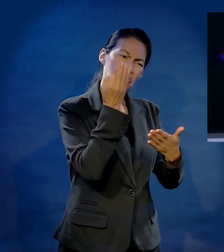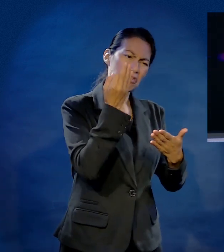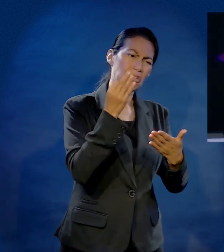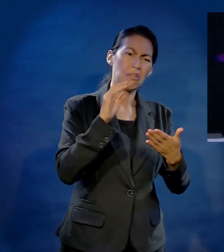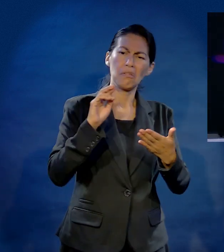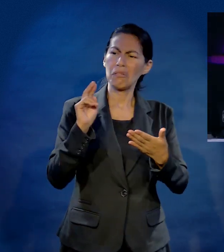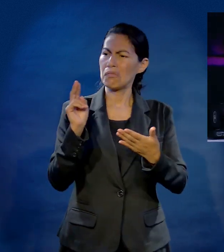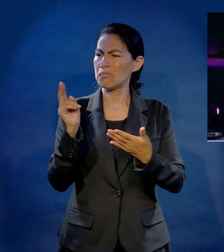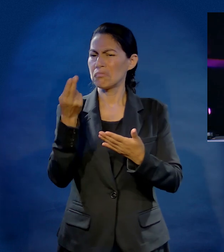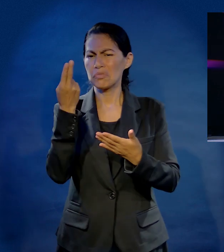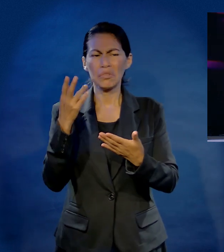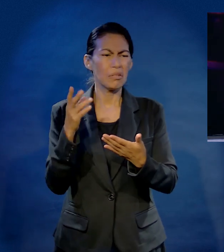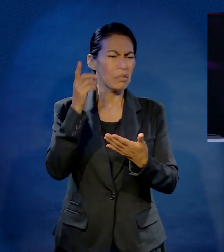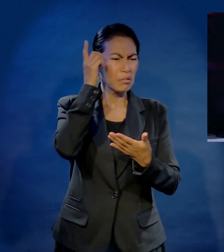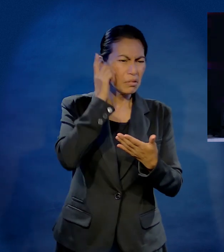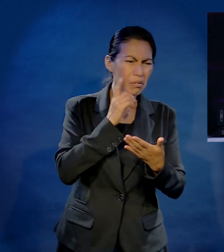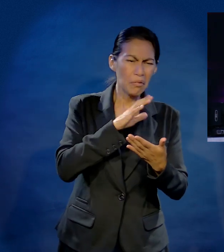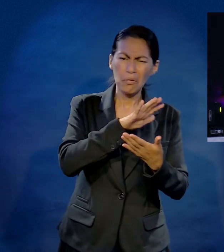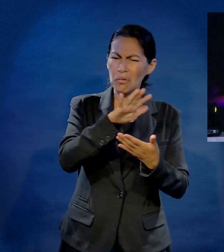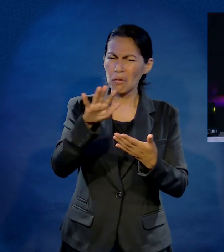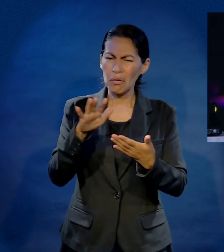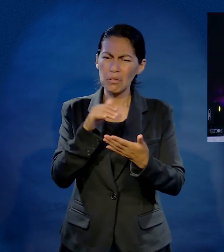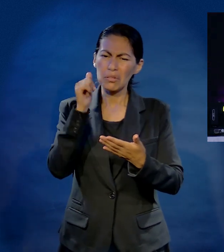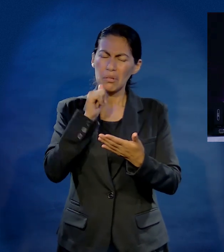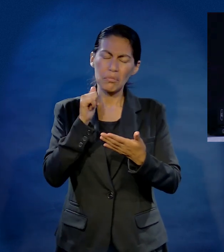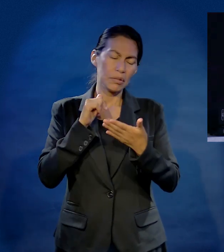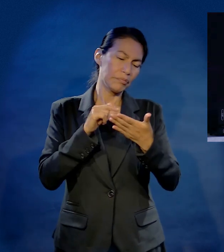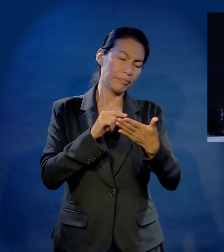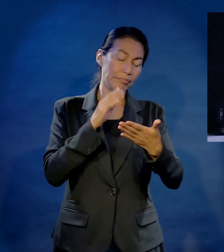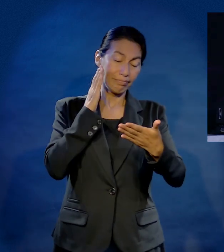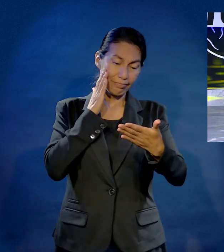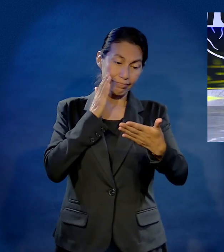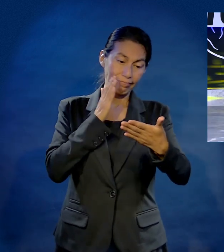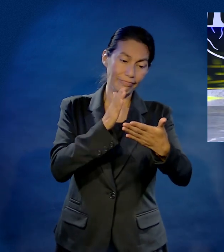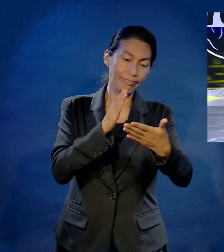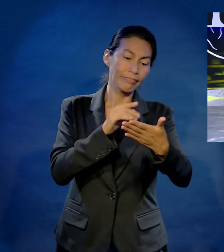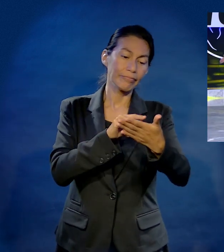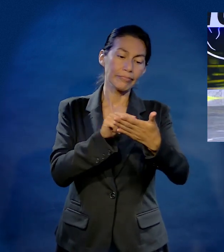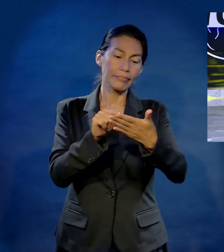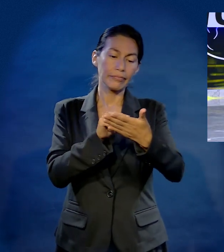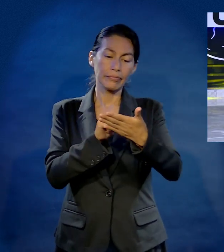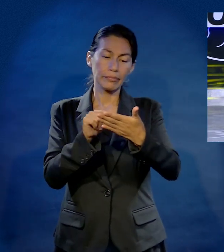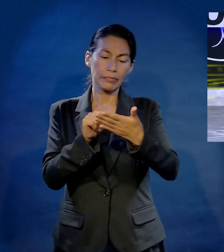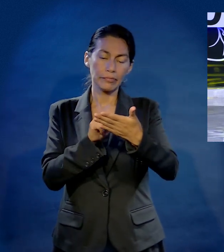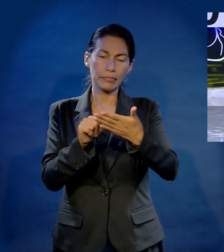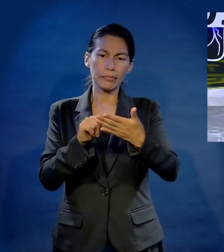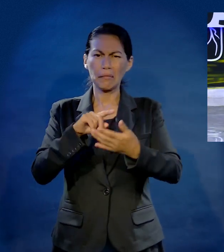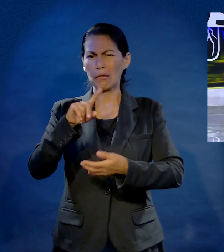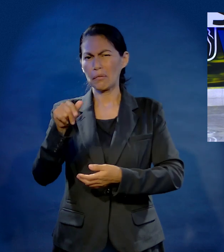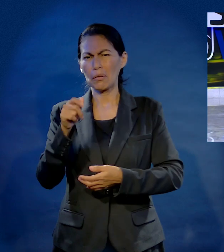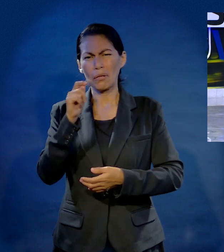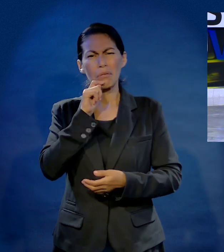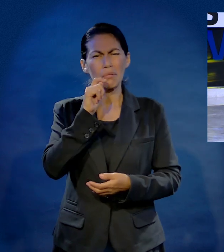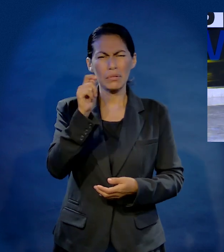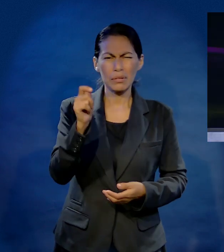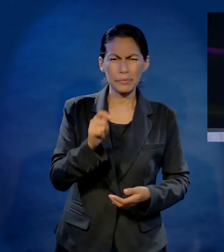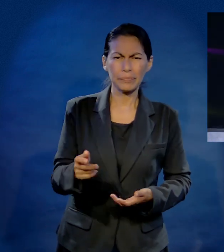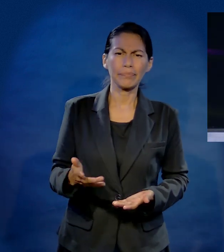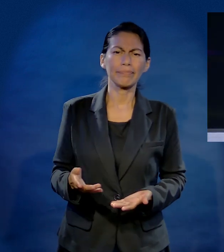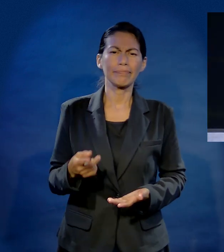cosas. Así él lo veía centrado en una facultad y así salía. Entraba a otro lugar y así salía. Me siempre concentrado, concentrado. Con el tiempo